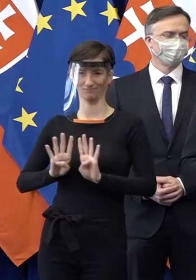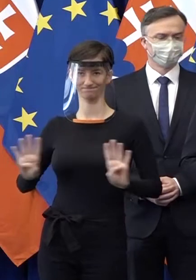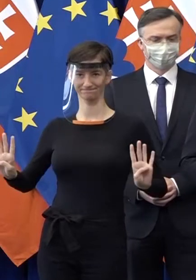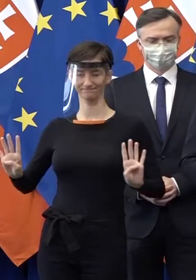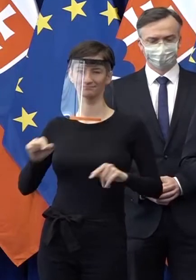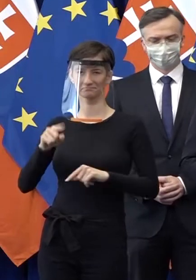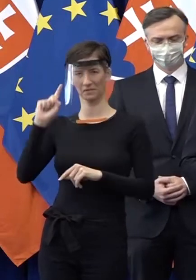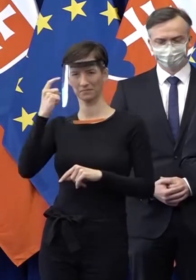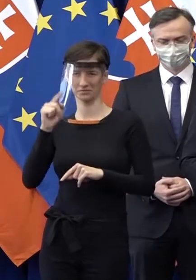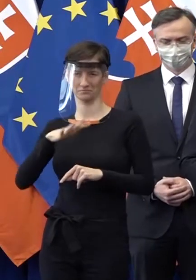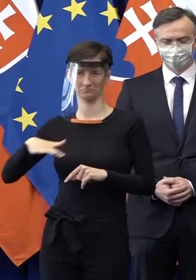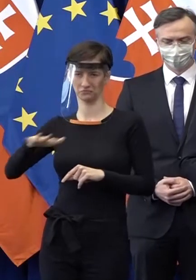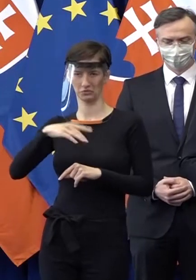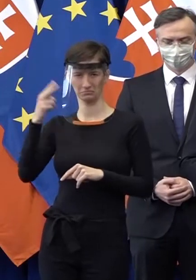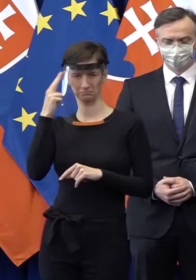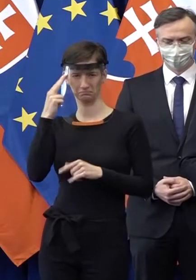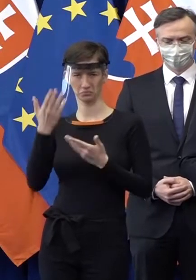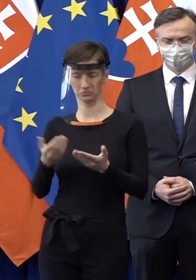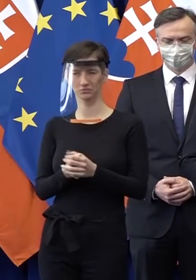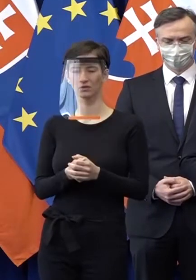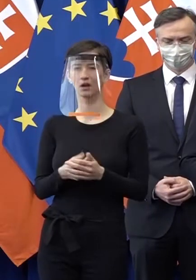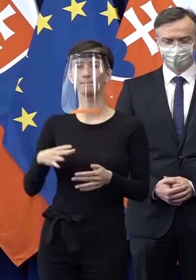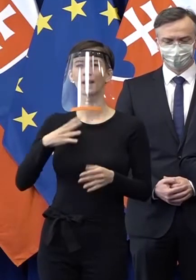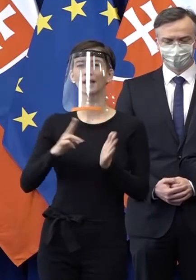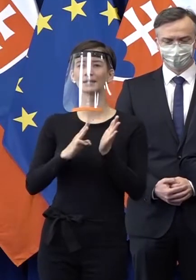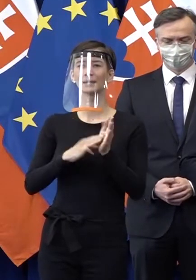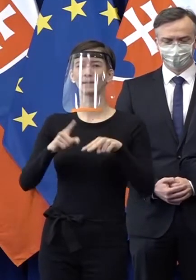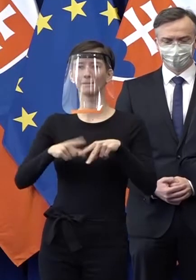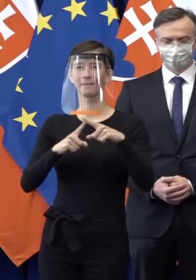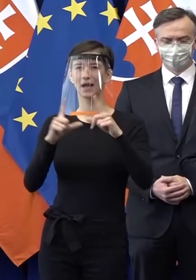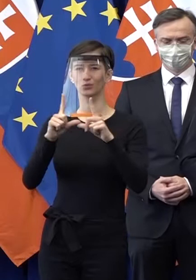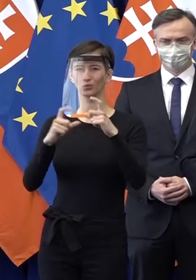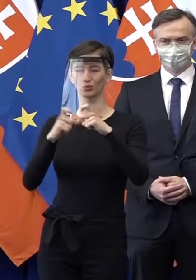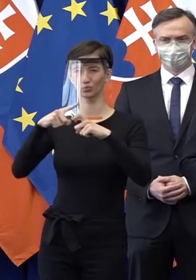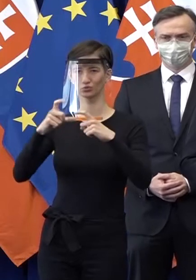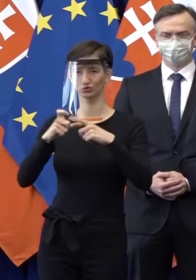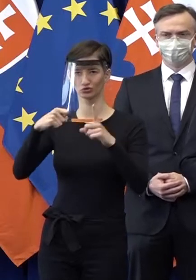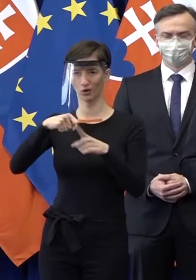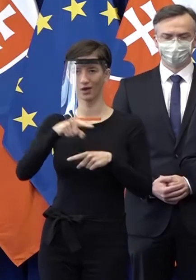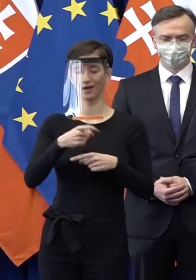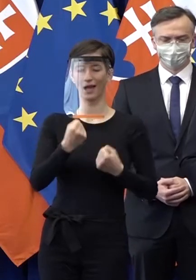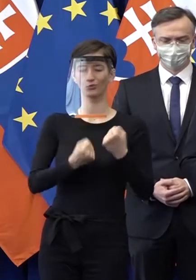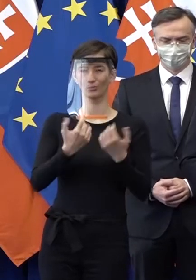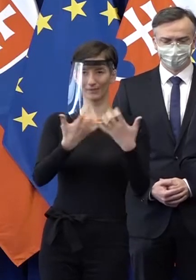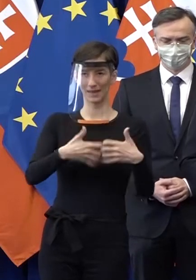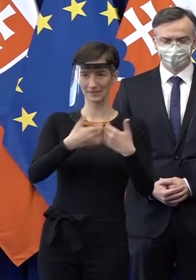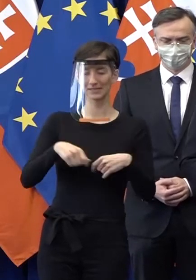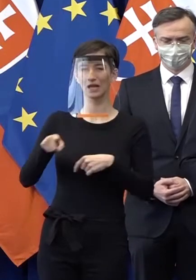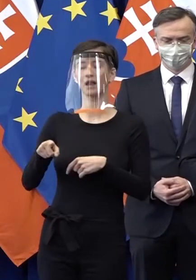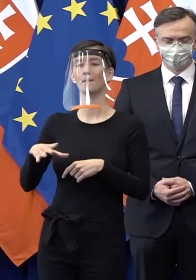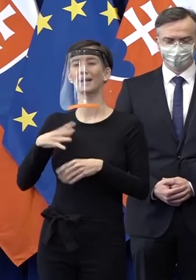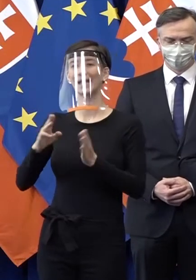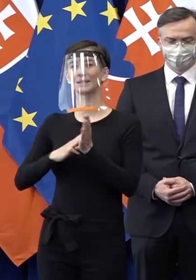všetkých poznáte. Je tu pán Matúšek, zväz automobíleho priemyslu, pán Malatínsky, AZZZ,